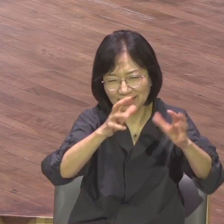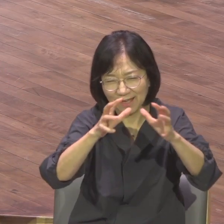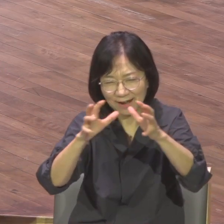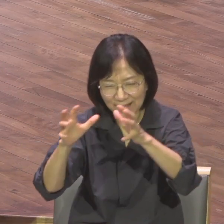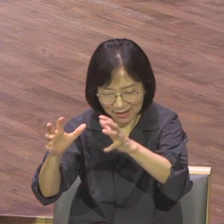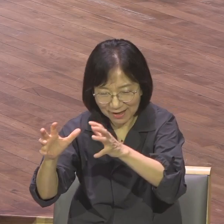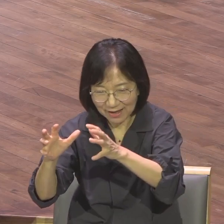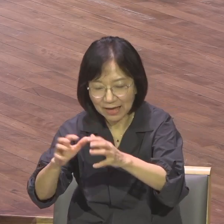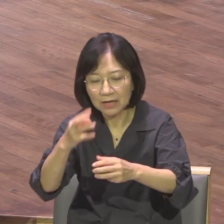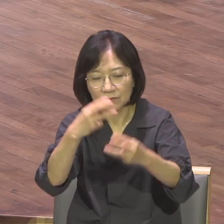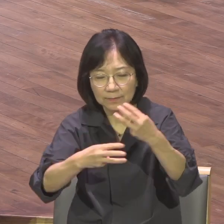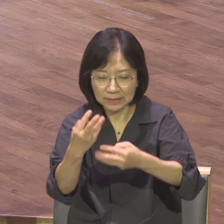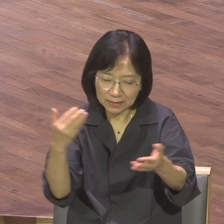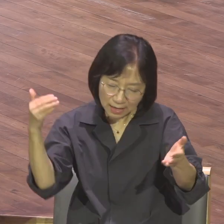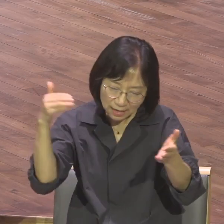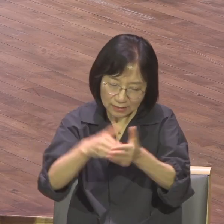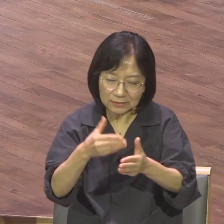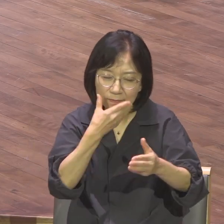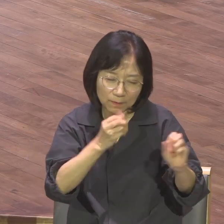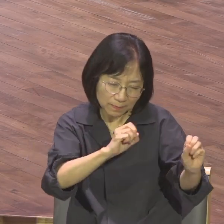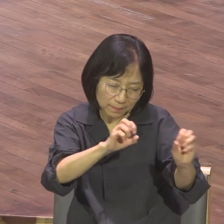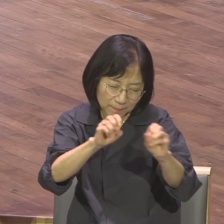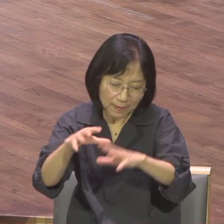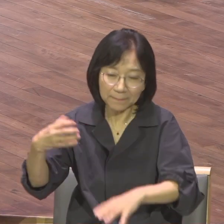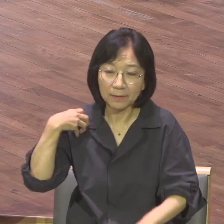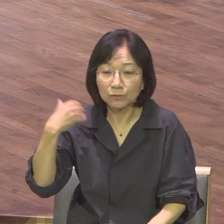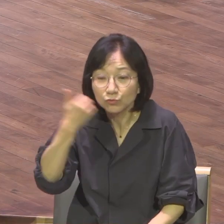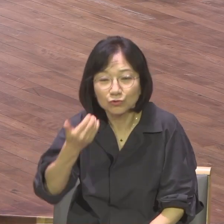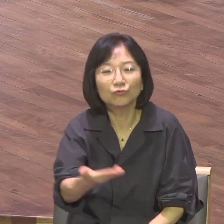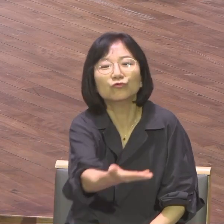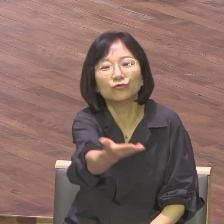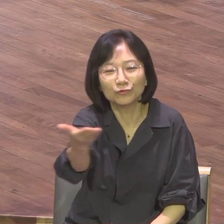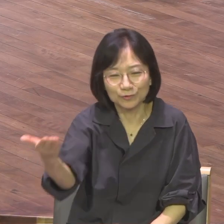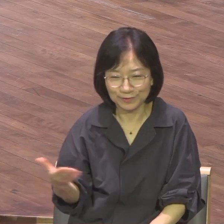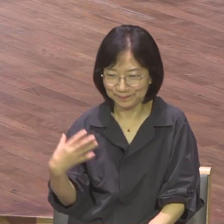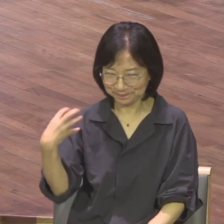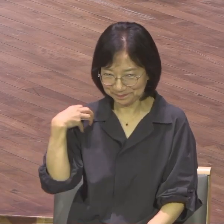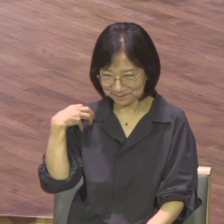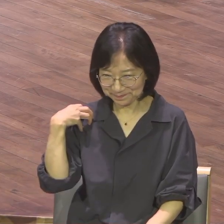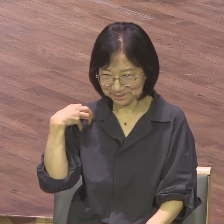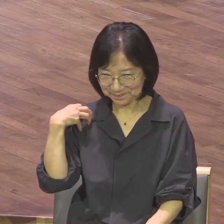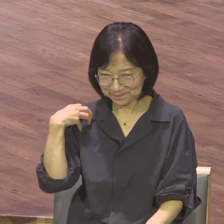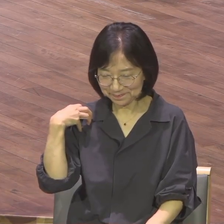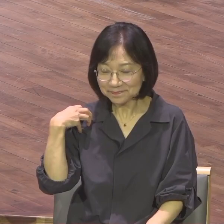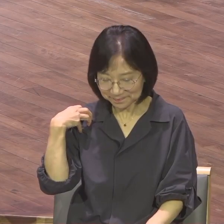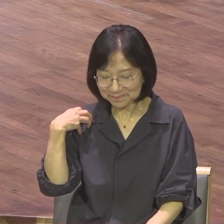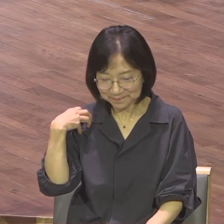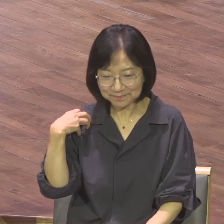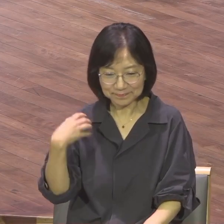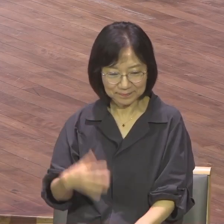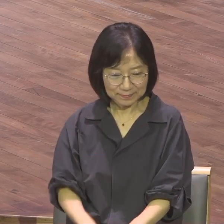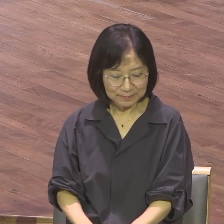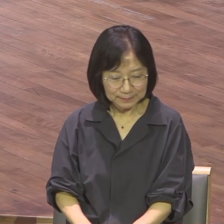남은 사명이다. 이것을 다시 한번 확인하게 되었습니다. 그렇다면 누군가에게